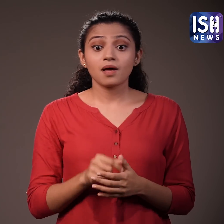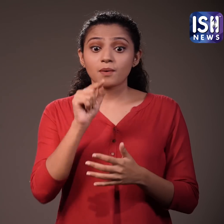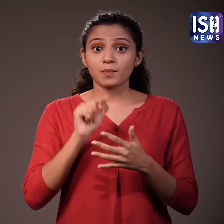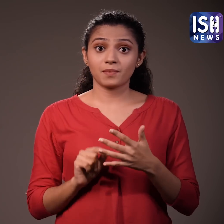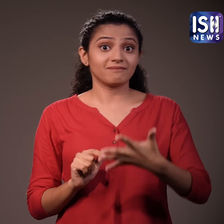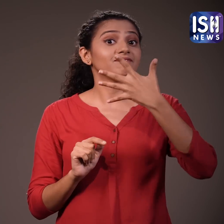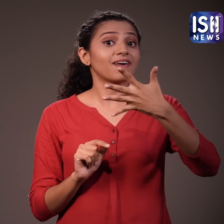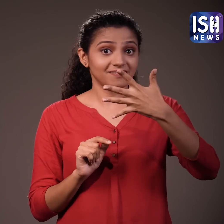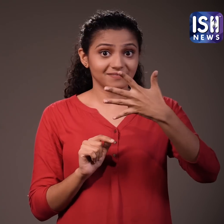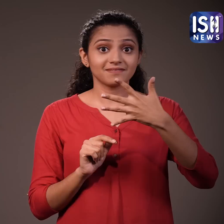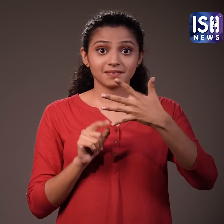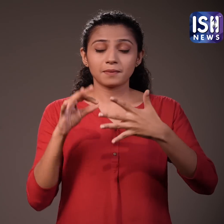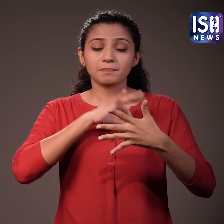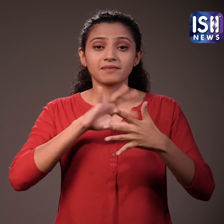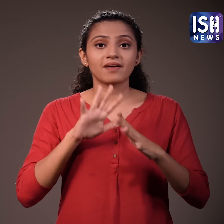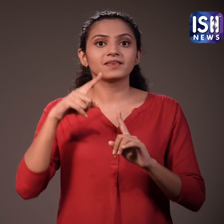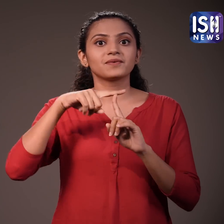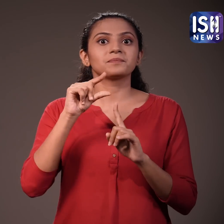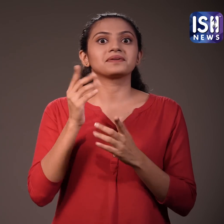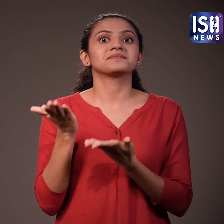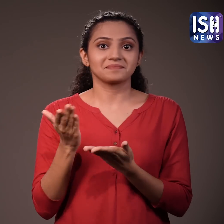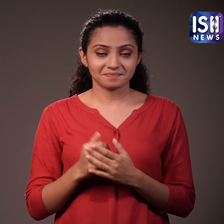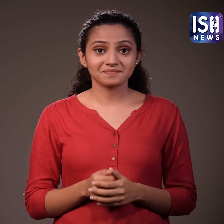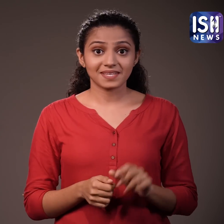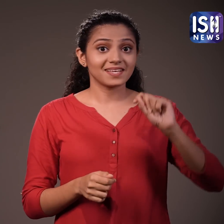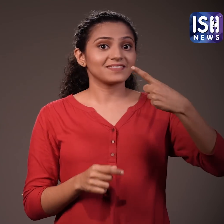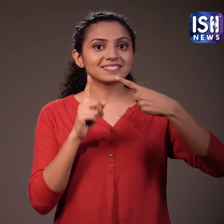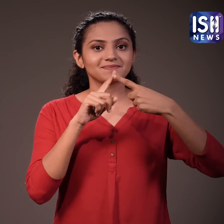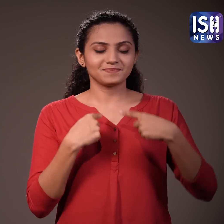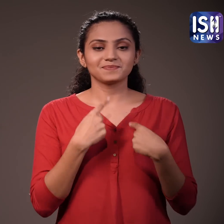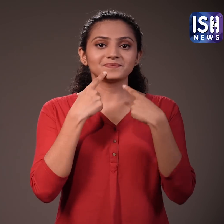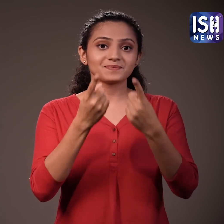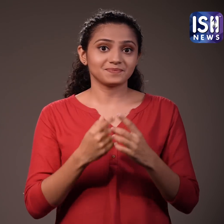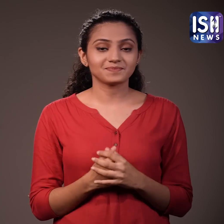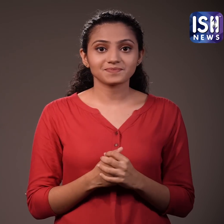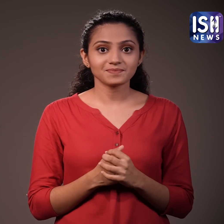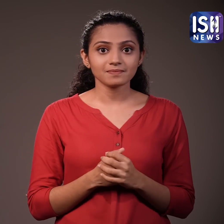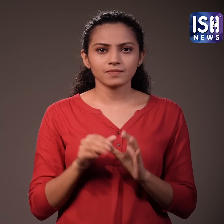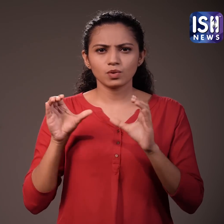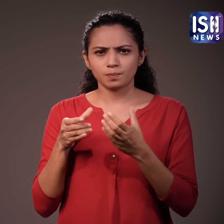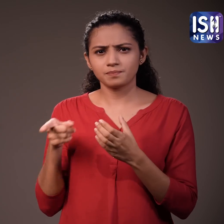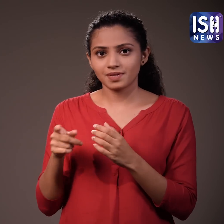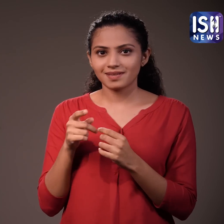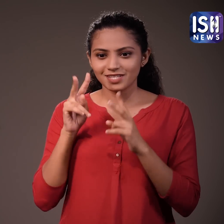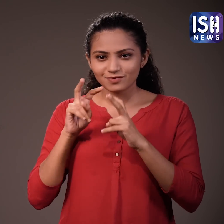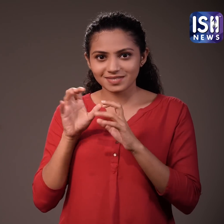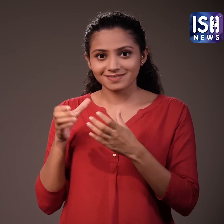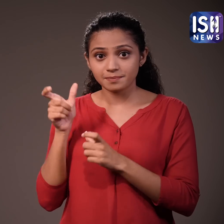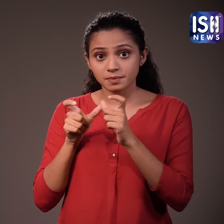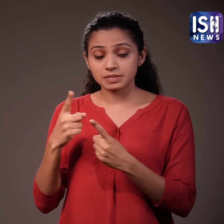यहां टोफू के 5 स्वास्तलाब दिये गए है एक शोध अध्यायन किया गया था जहां मधुमे से पीड़ित कुछ रोगियों को